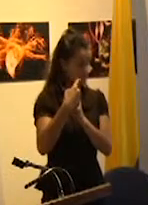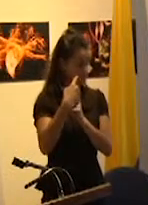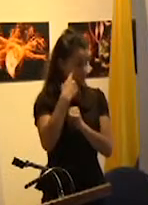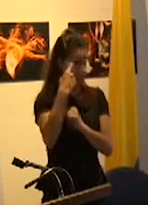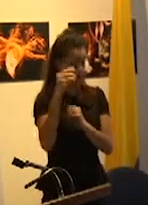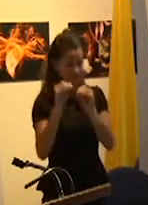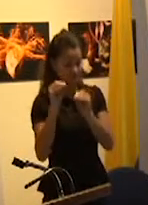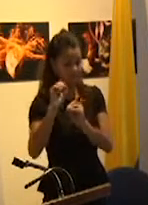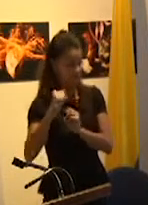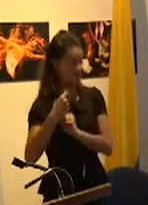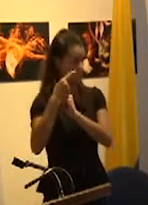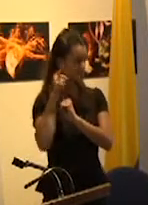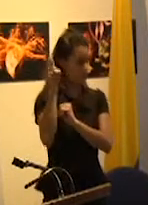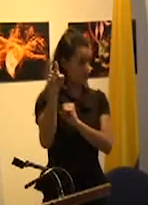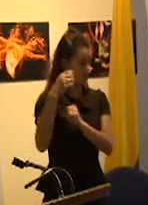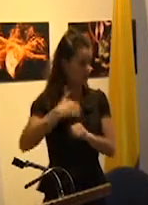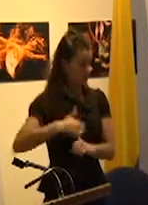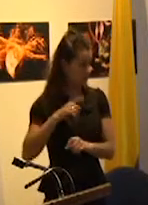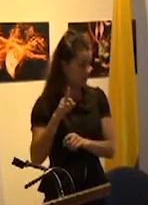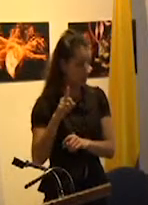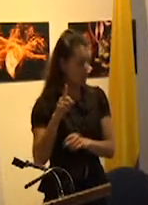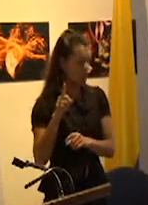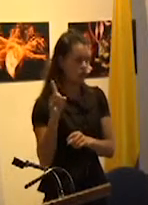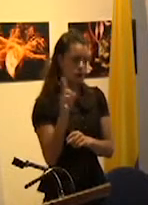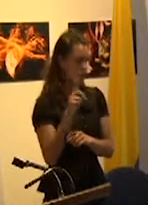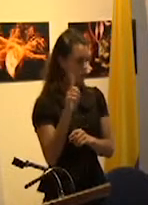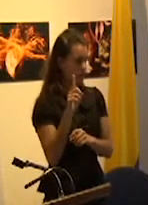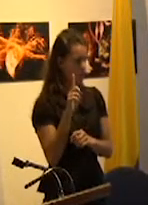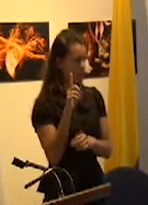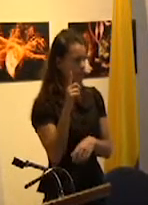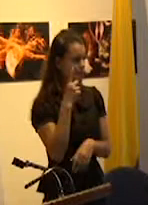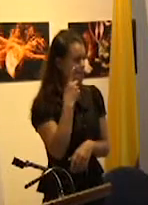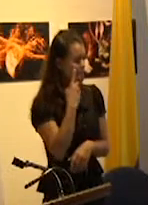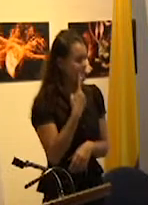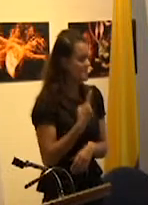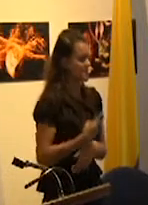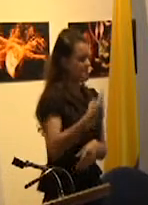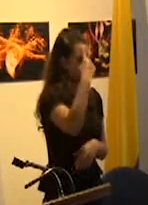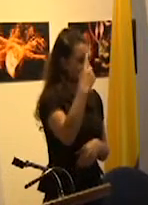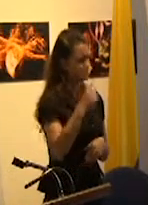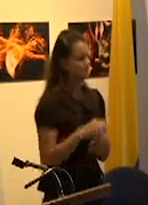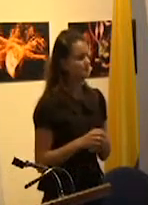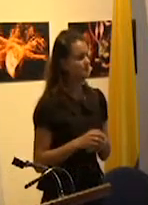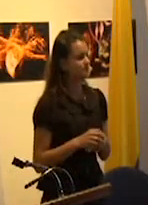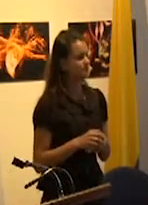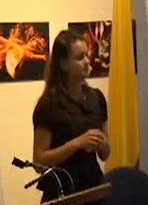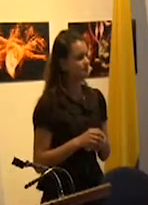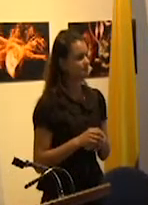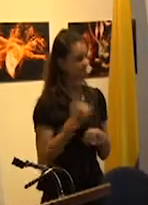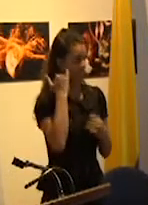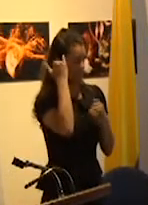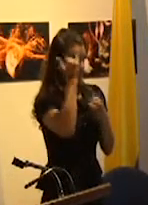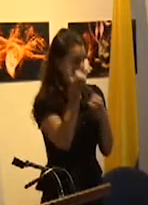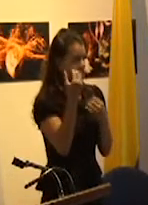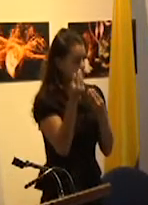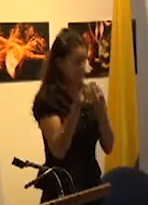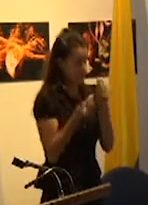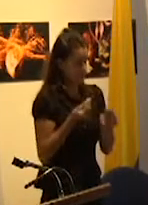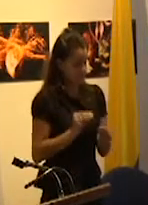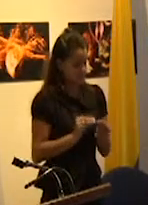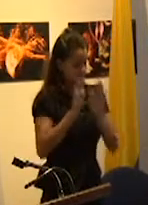sino que la primera objeción a esa configuración de la educación